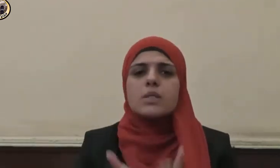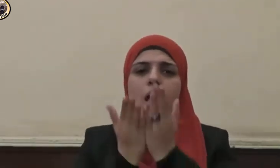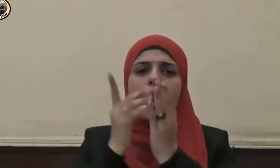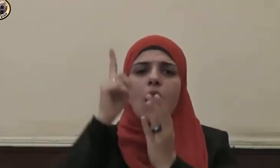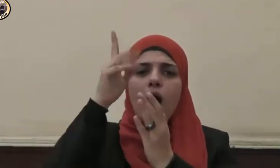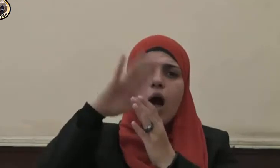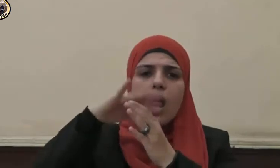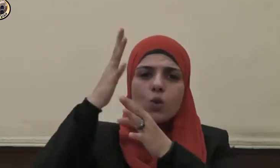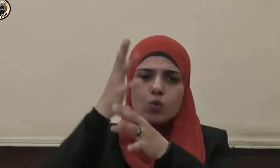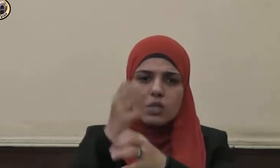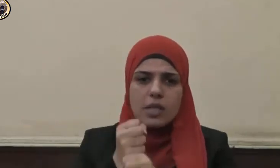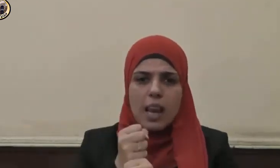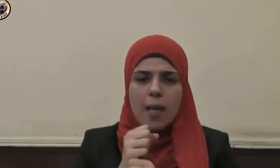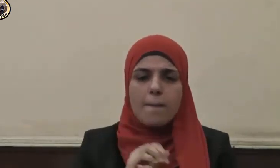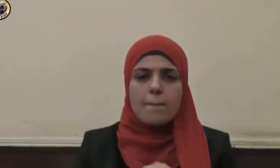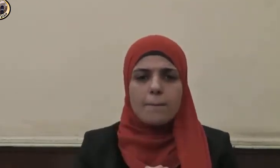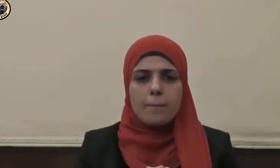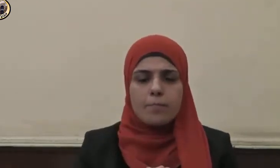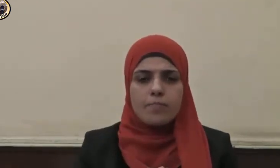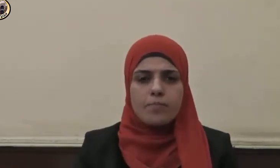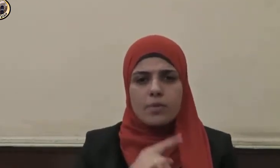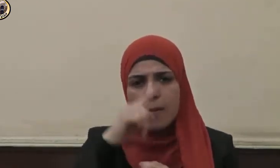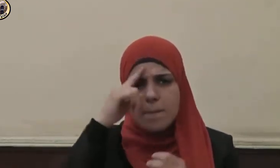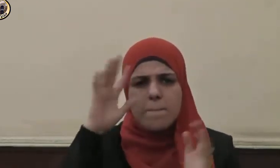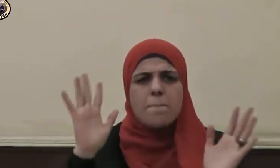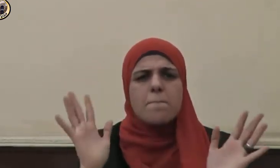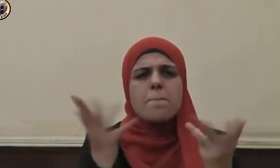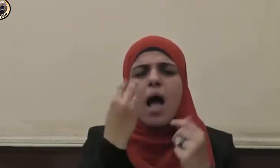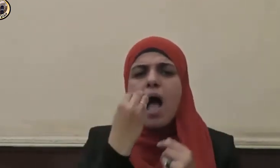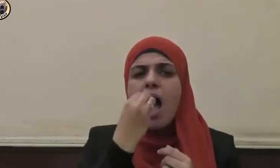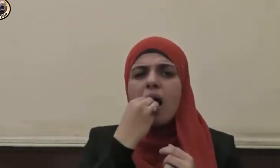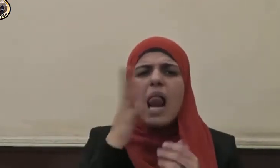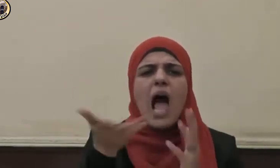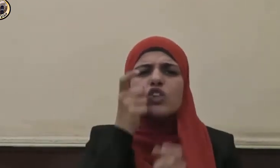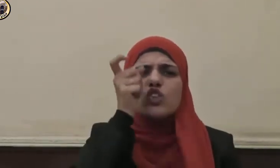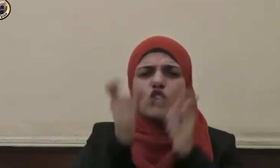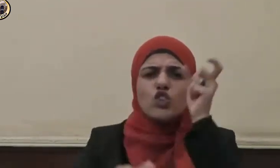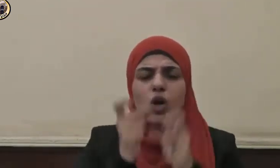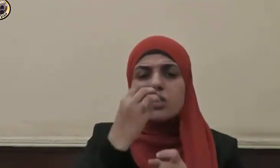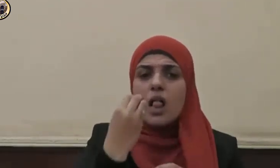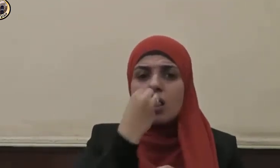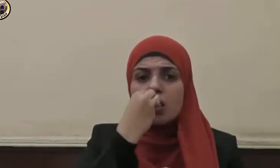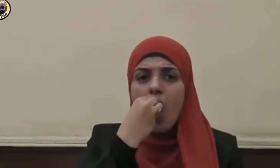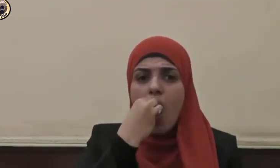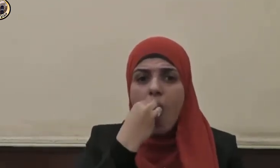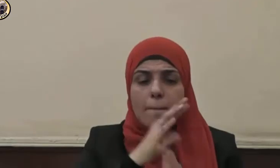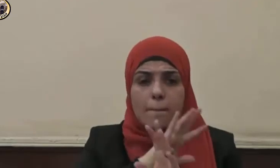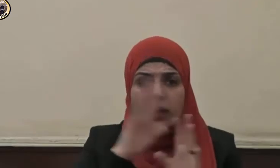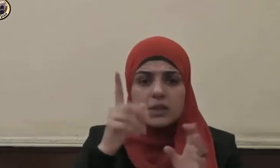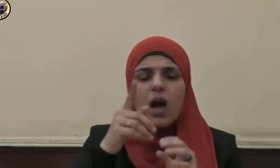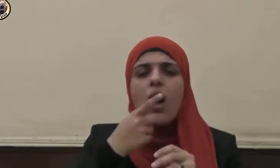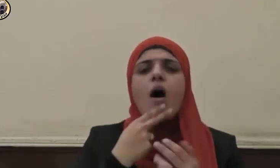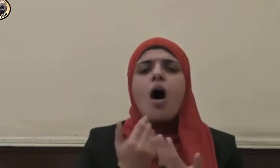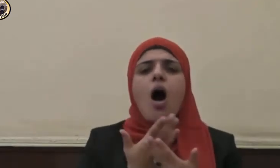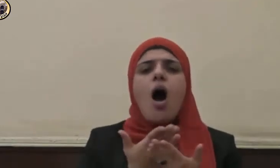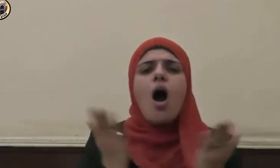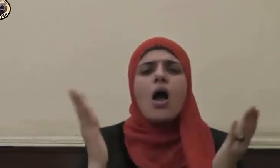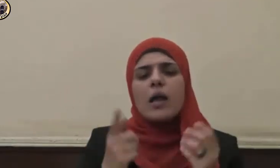عليه وسلم ما أكل أحد طعاما قط خيرا من أن